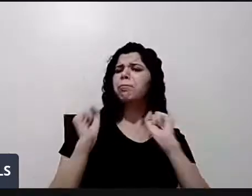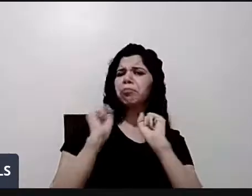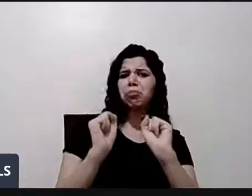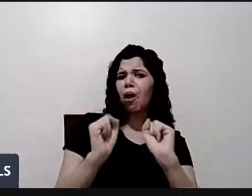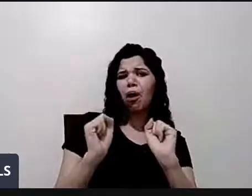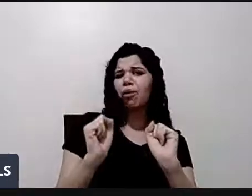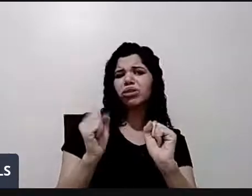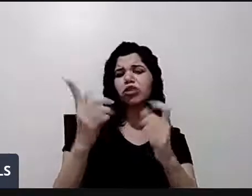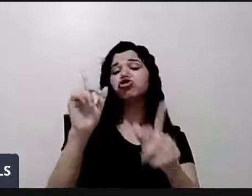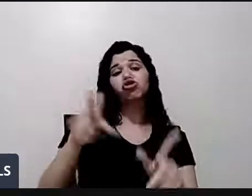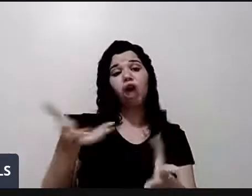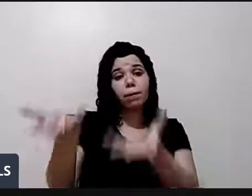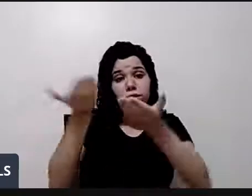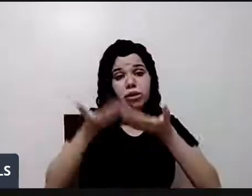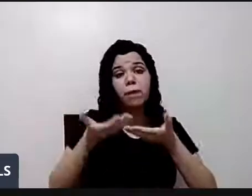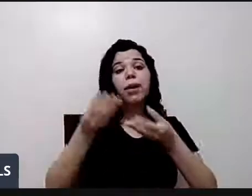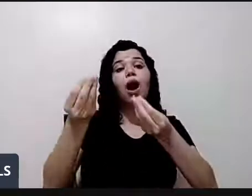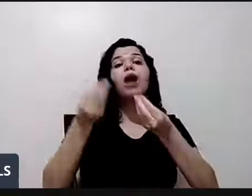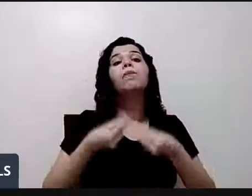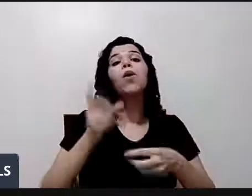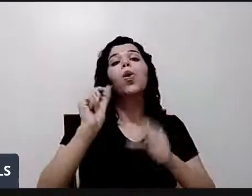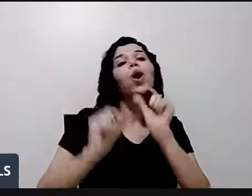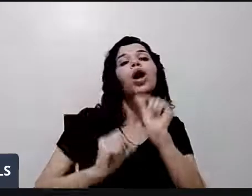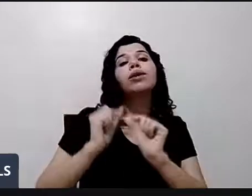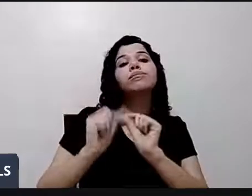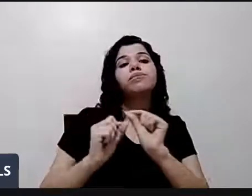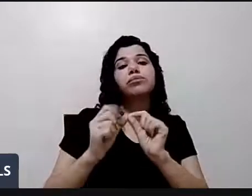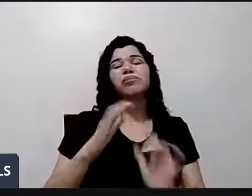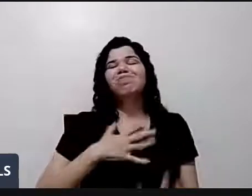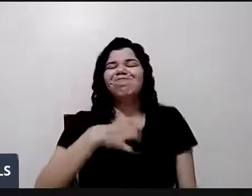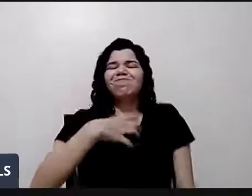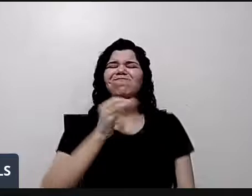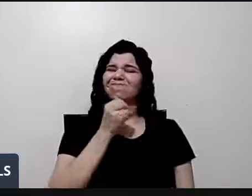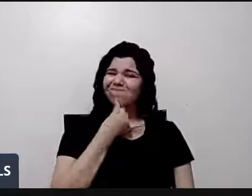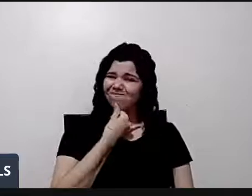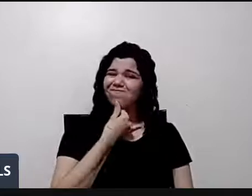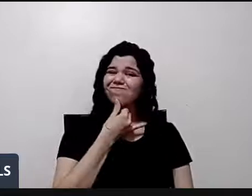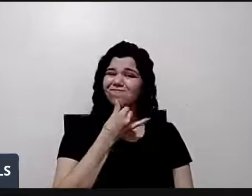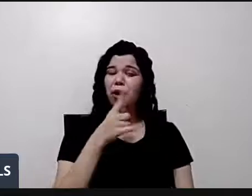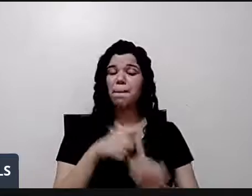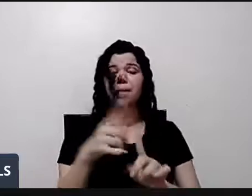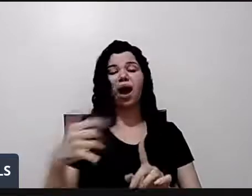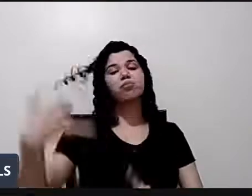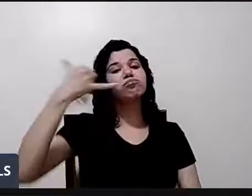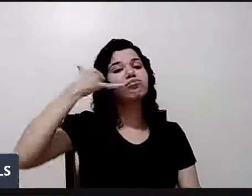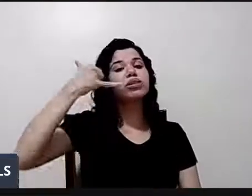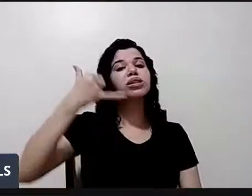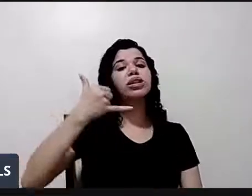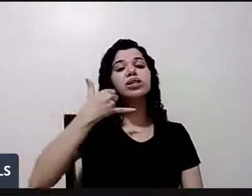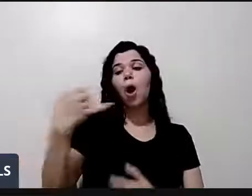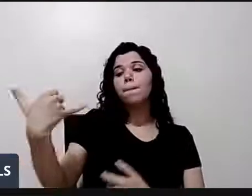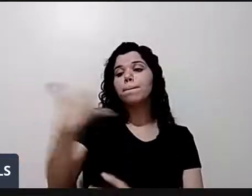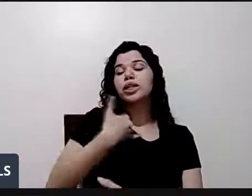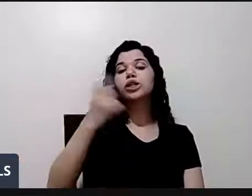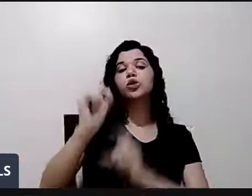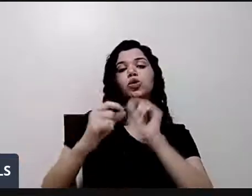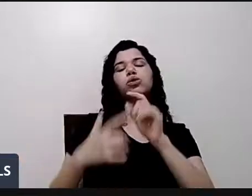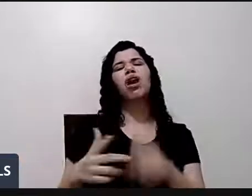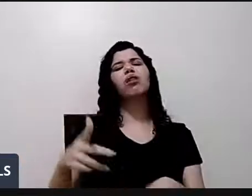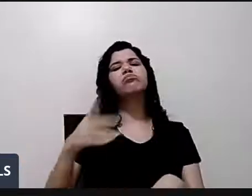por exemplo, vou dar um exemplo de uma coisa que eu recebi bem triste. Mas recebi uma ligação de uma pessoa que disse que estava em São Paulo. E que eu